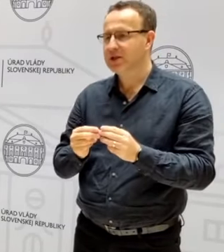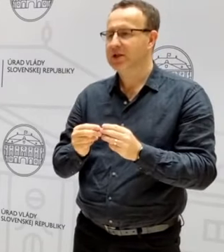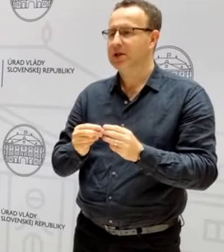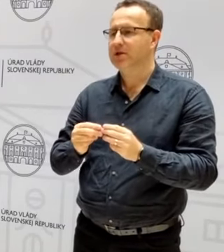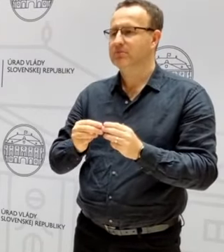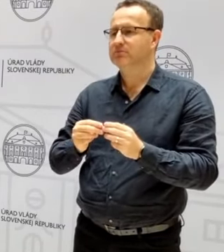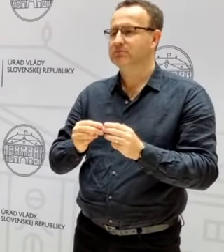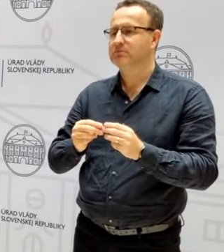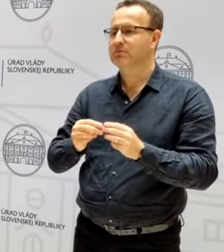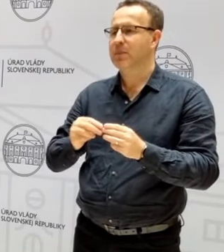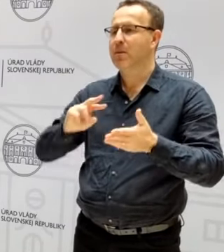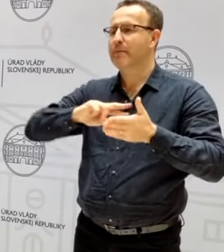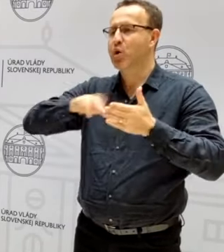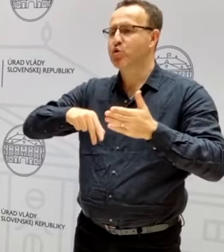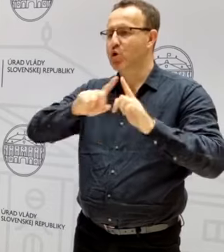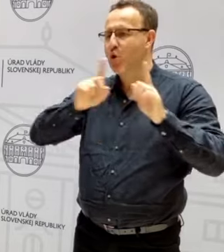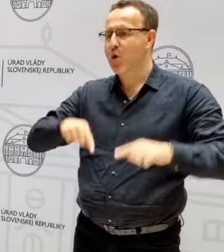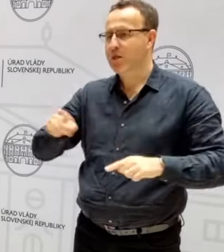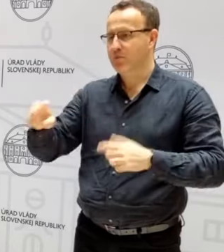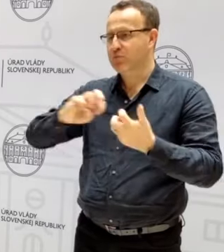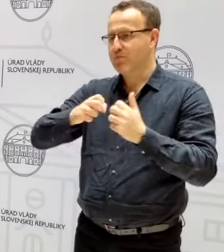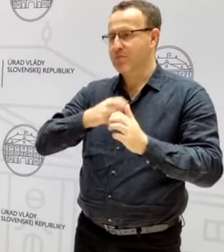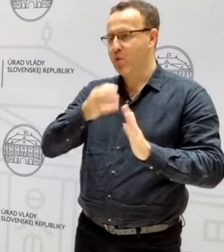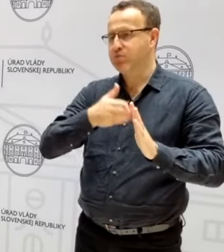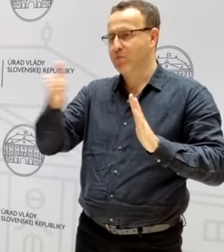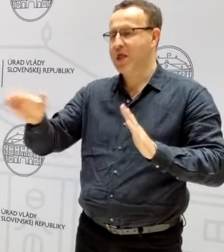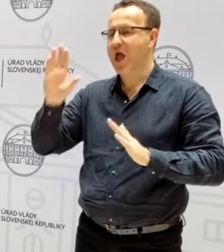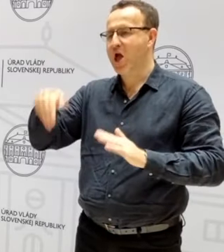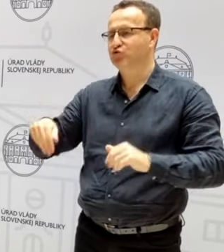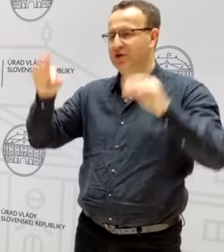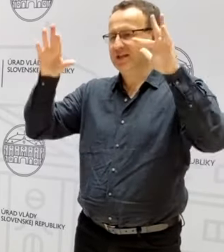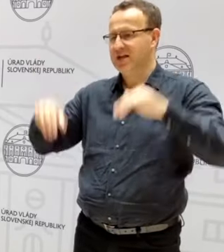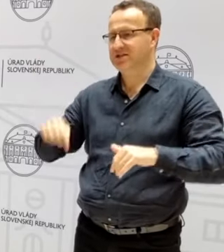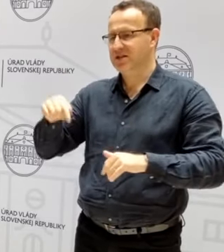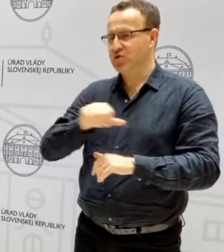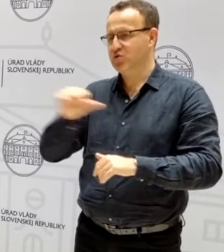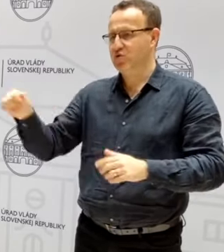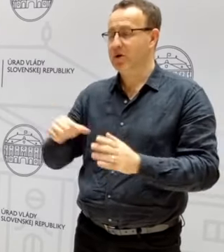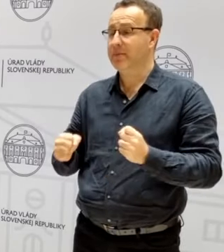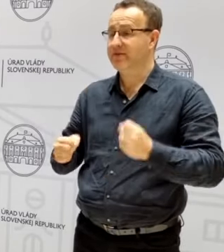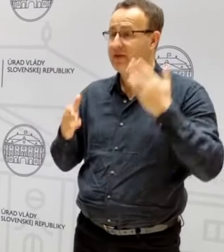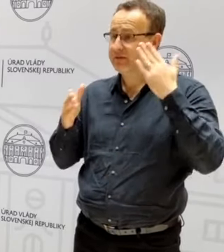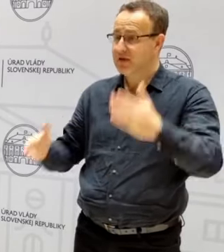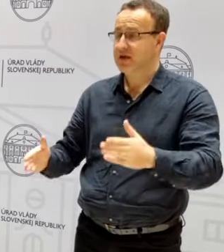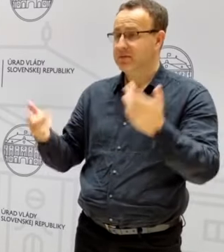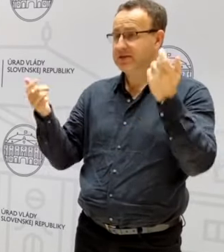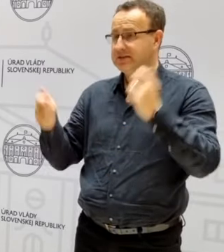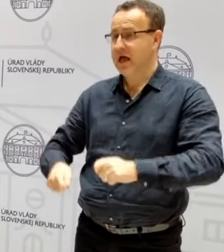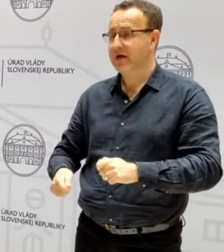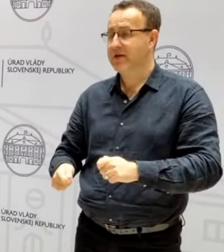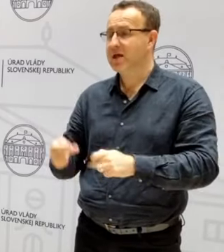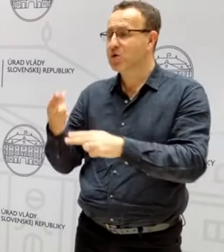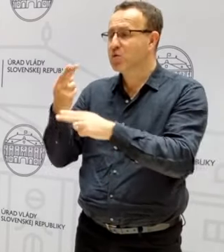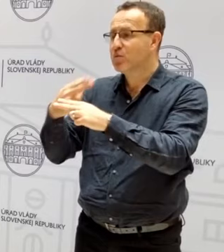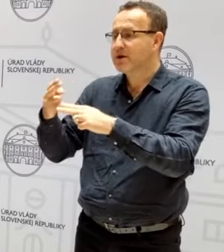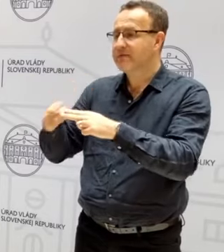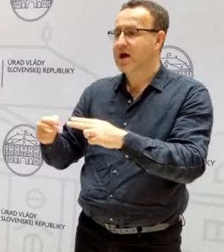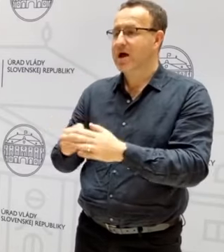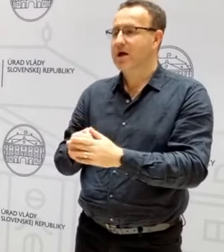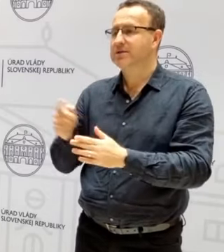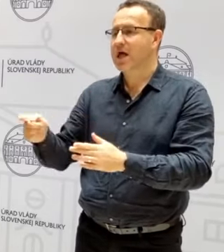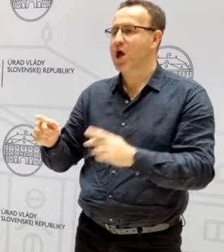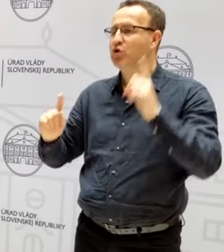problematické obdobie, čo predpokladám bude až na jeseň tohto roku. Ja verím, že tá záverečná korekcia, teda účet sa